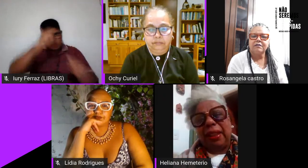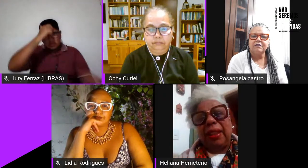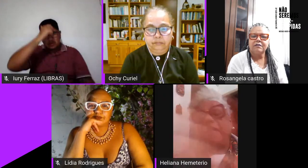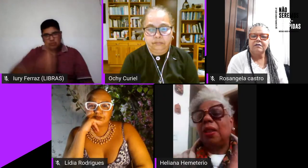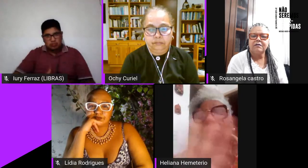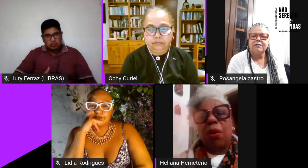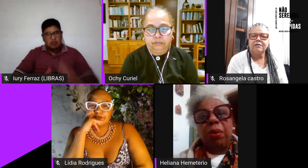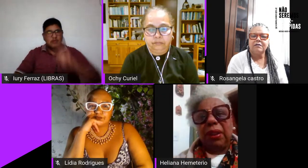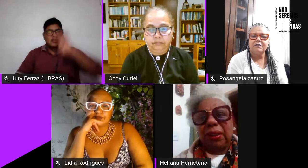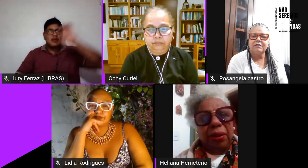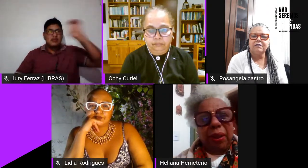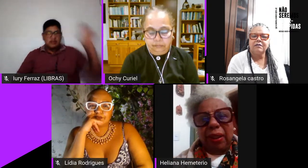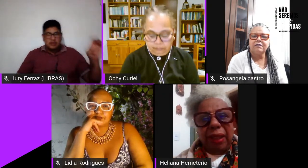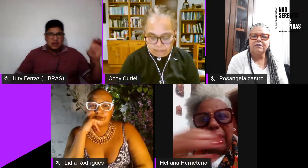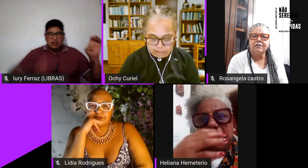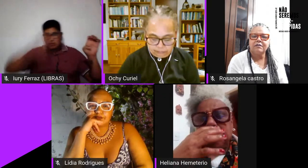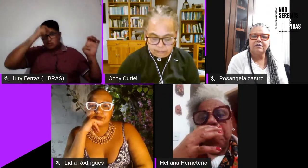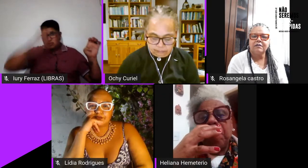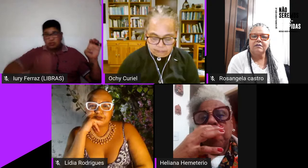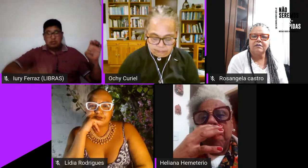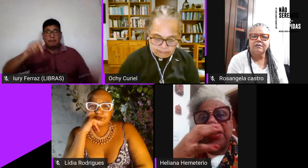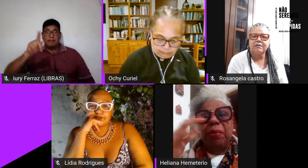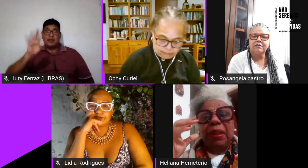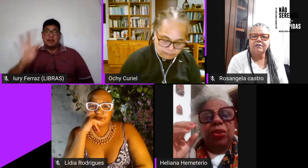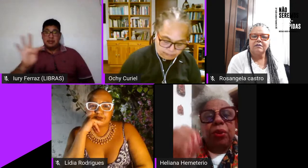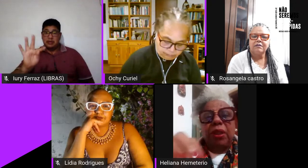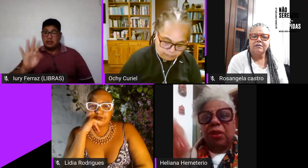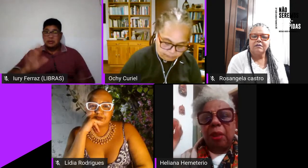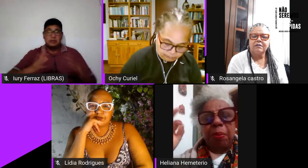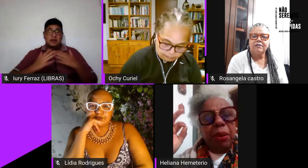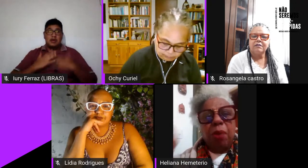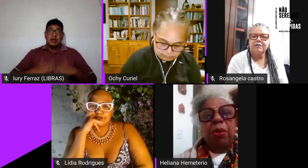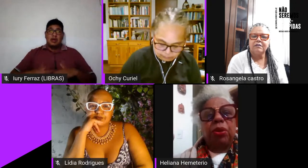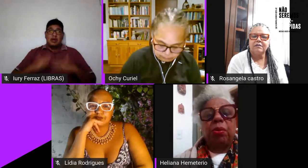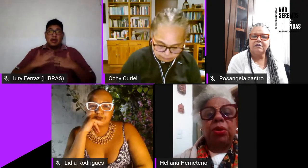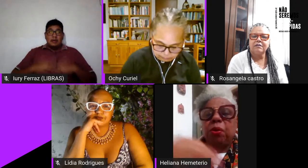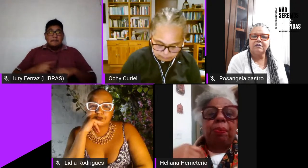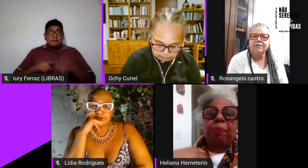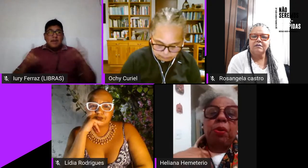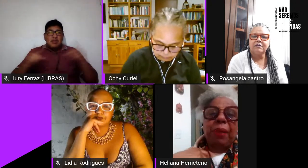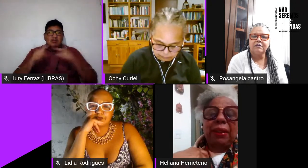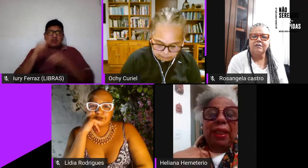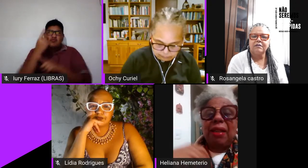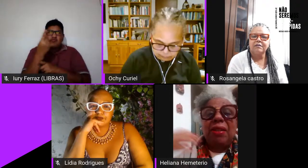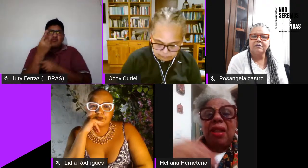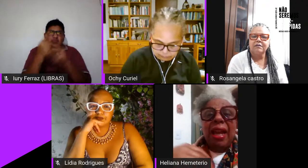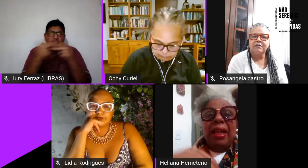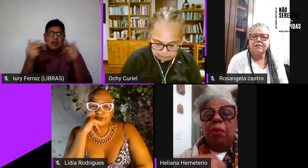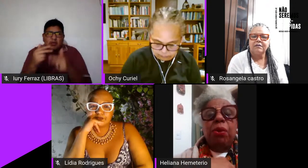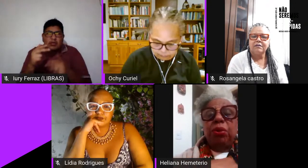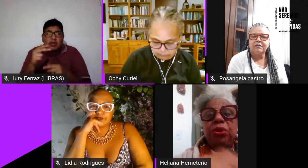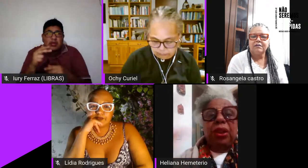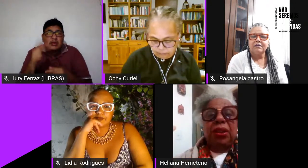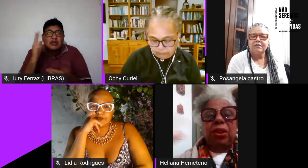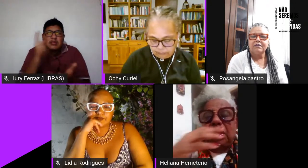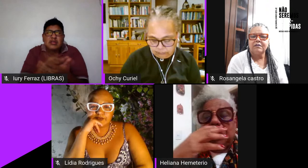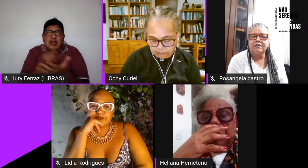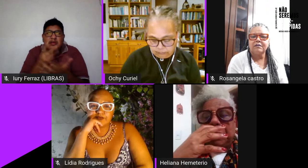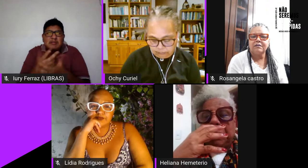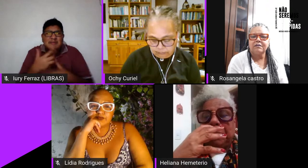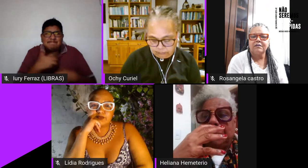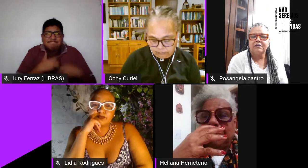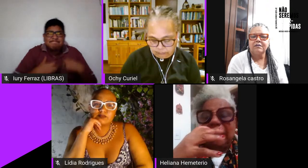tererê com muita tranquilidade mas uma das coisas que sempre me incomodou muito do PT era muito de